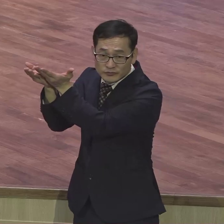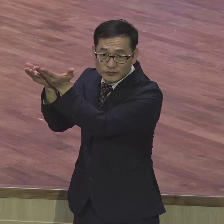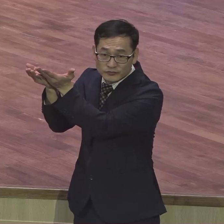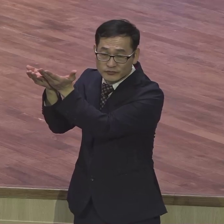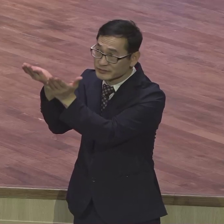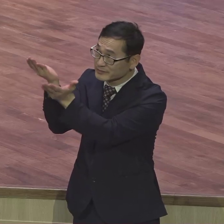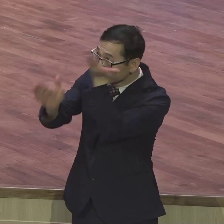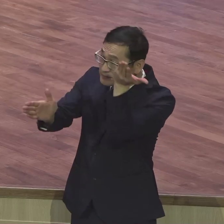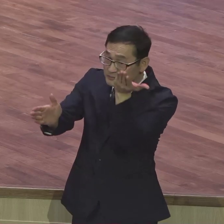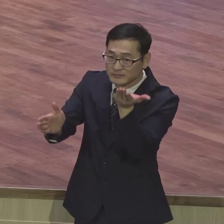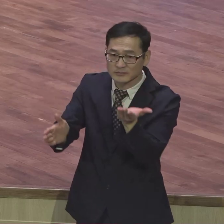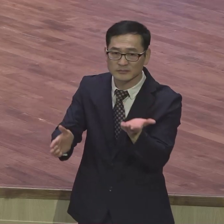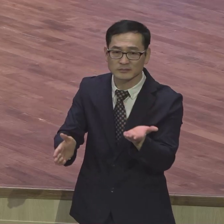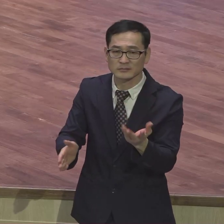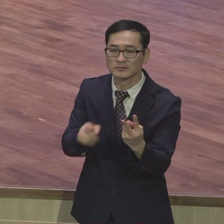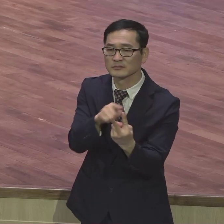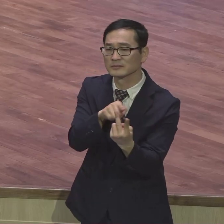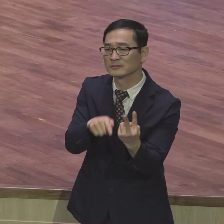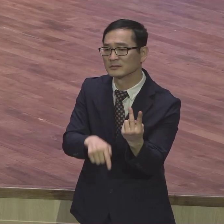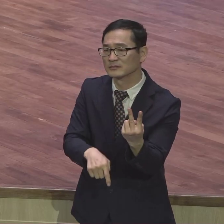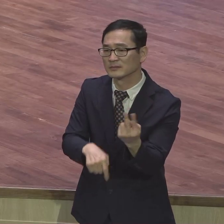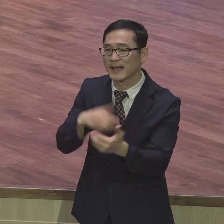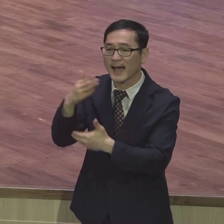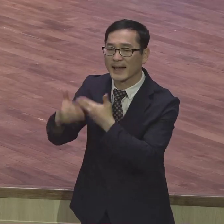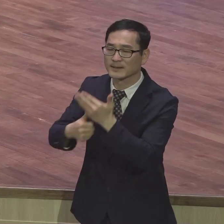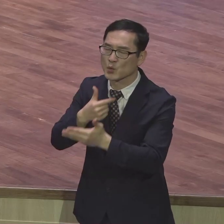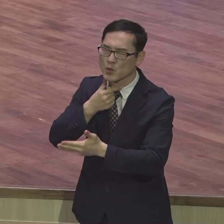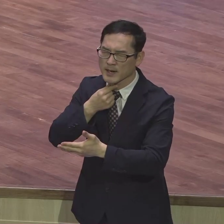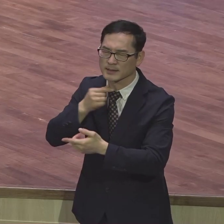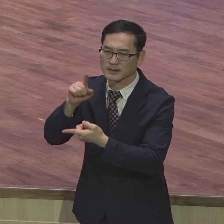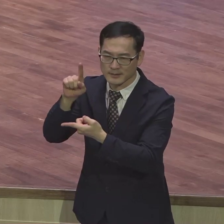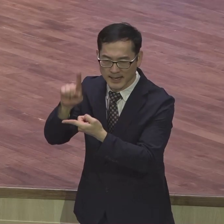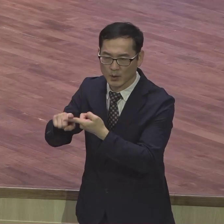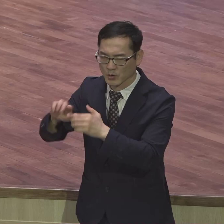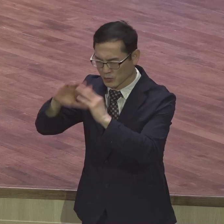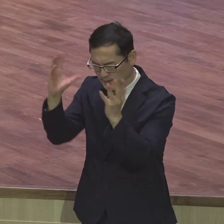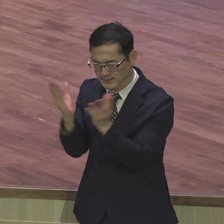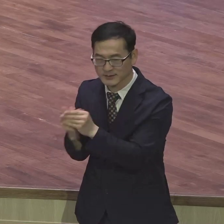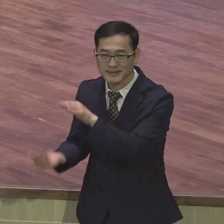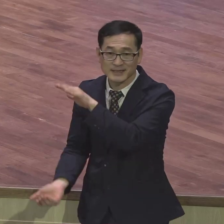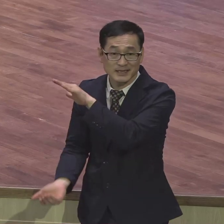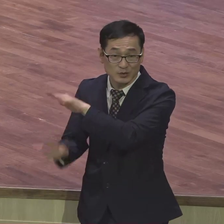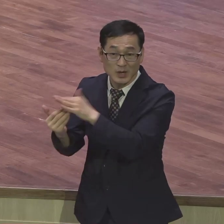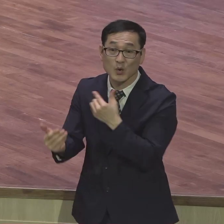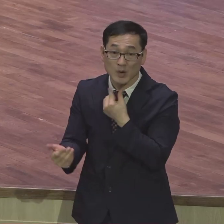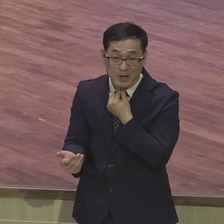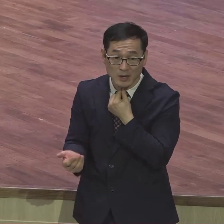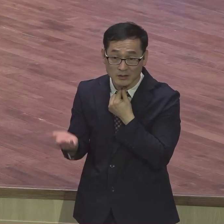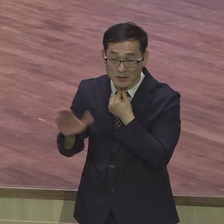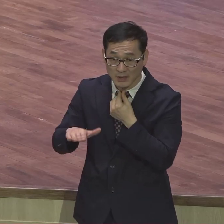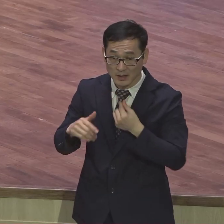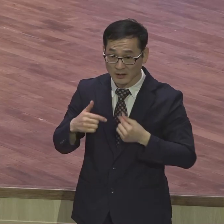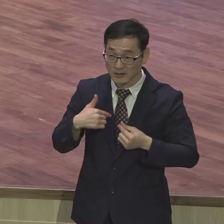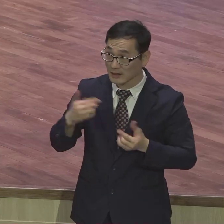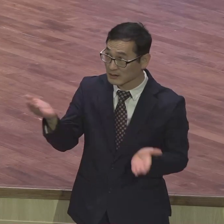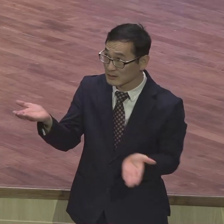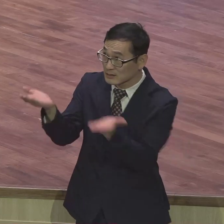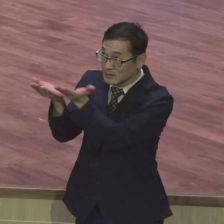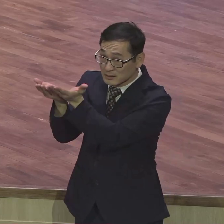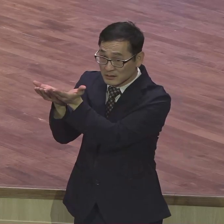하나님의 뜻만이 완전히 성취가 되게 되는데 하나님 뜻에 내가 삶을 맞추고 사느냐 안 사느냐 이게 중요한